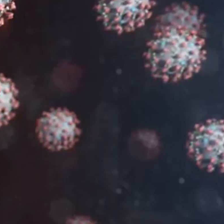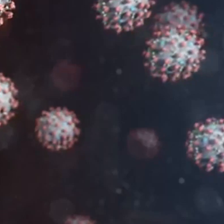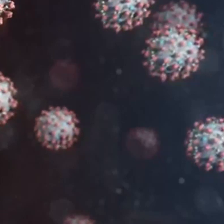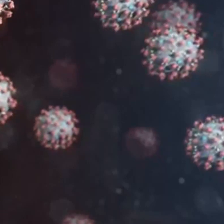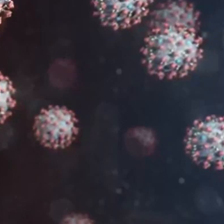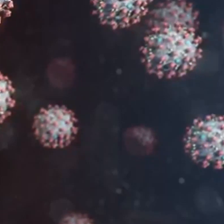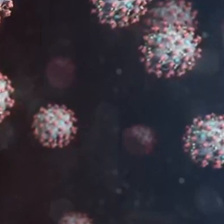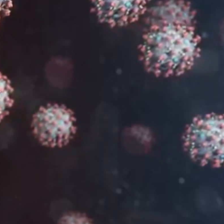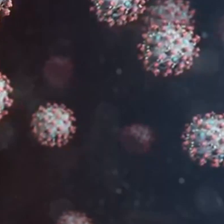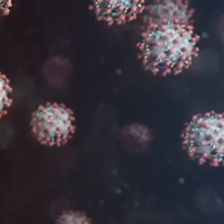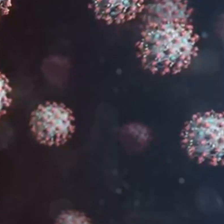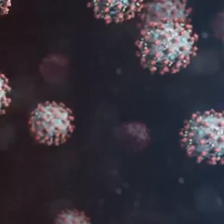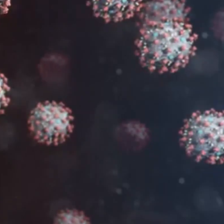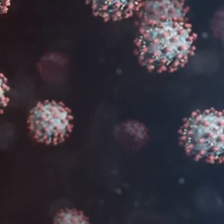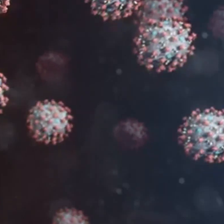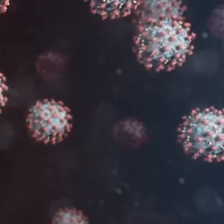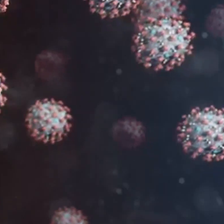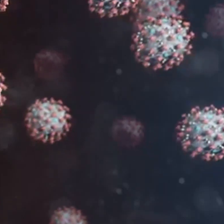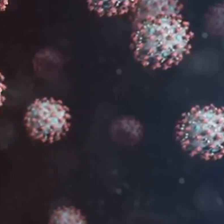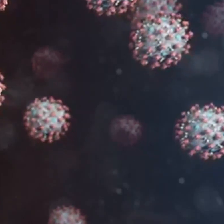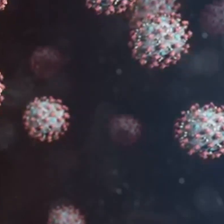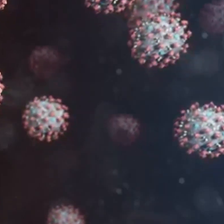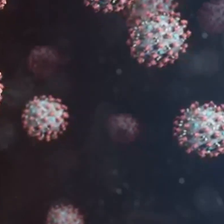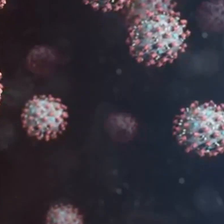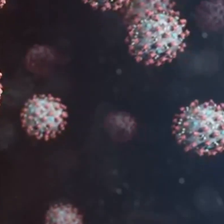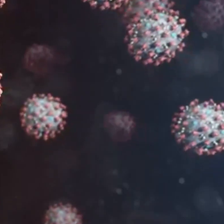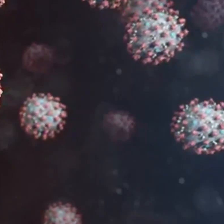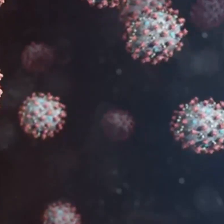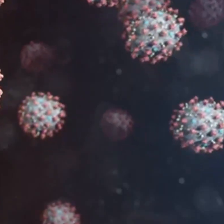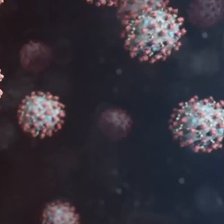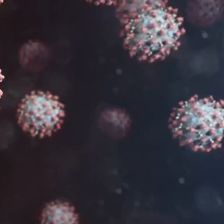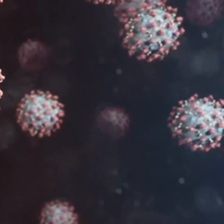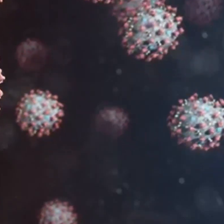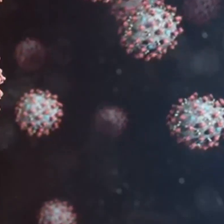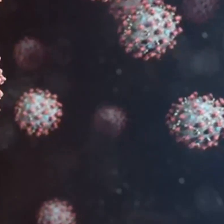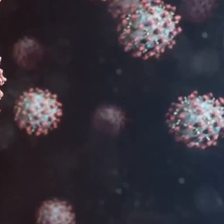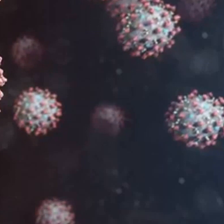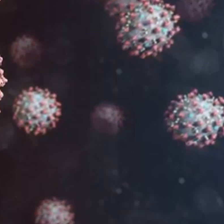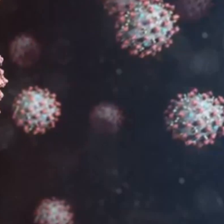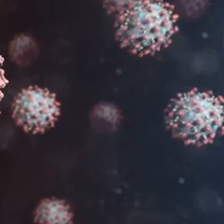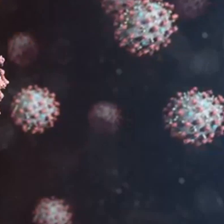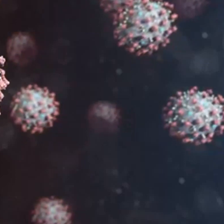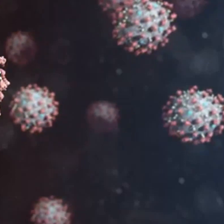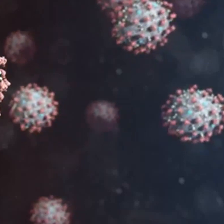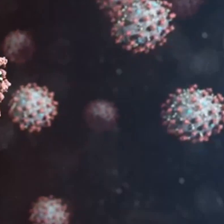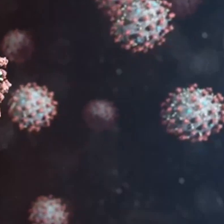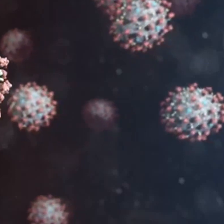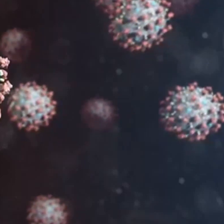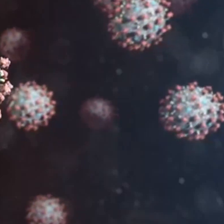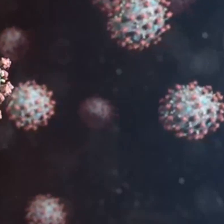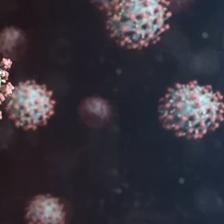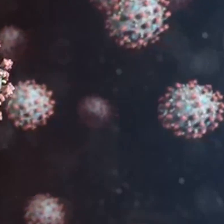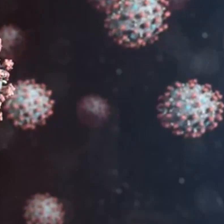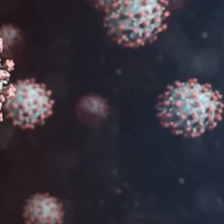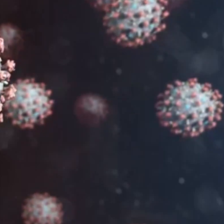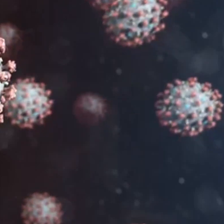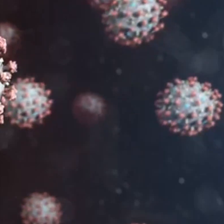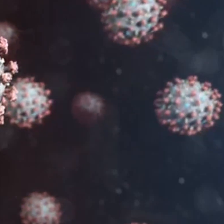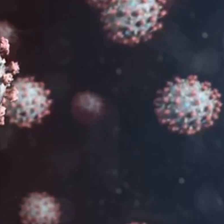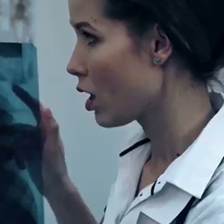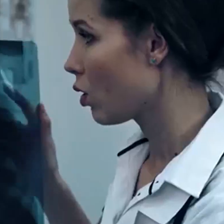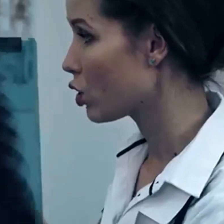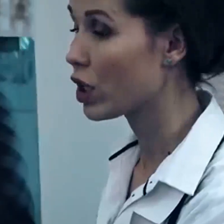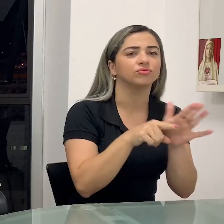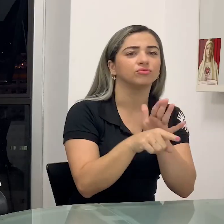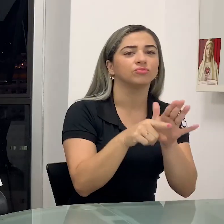Diante dos novos casos positivos de covid-19 em Caratinga, divulgados nesta terça-feira pela Secretaria Municipal de